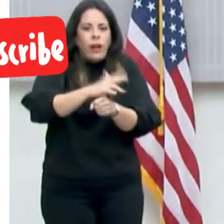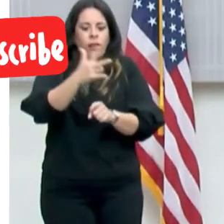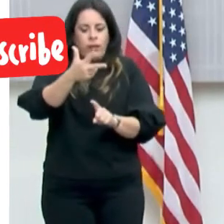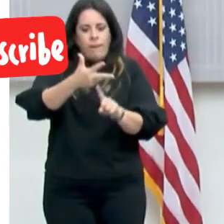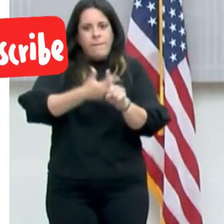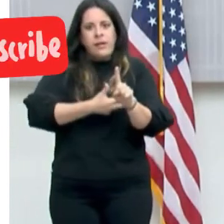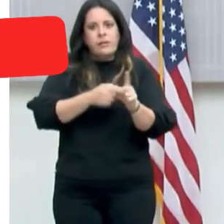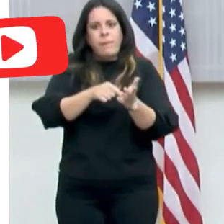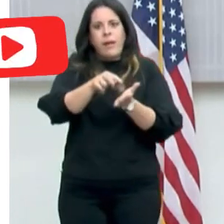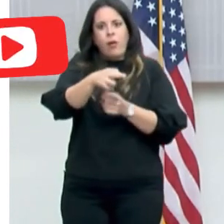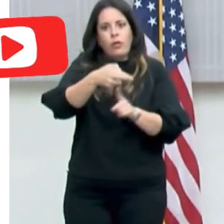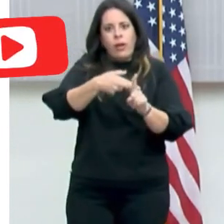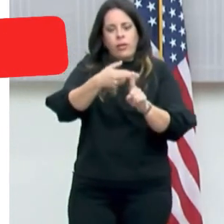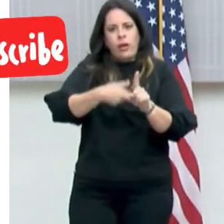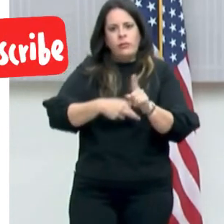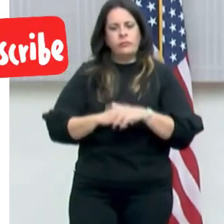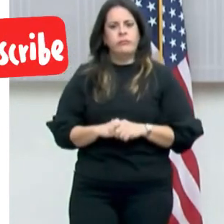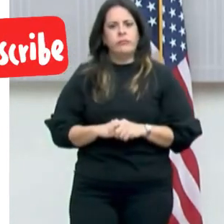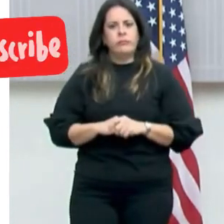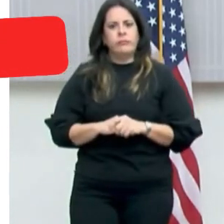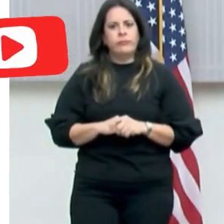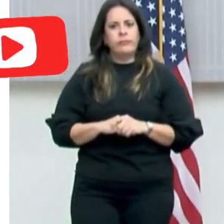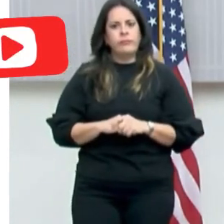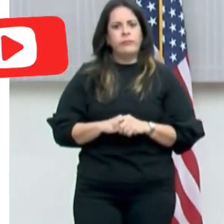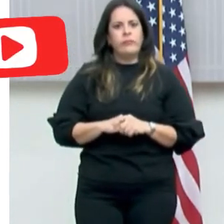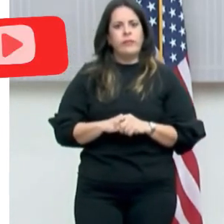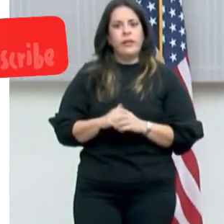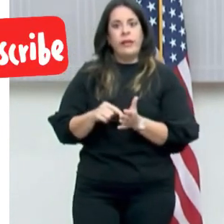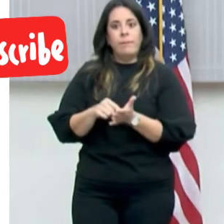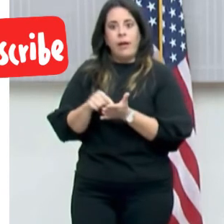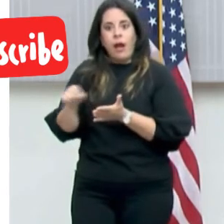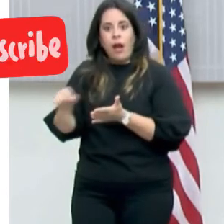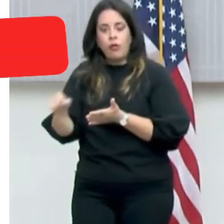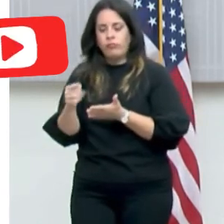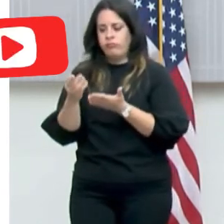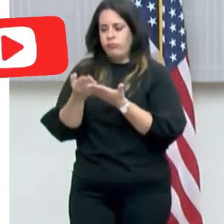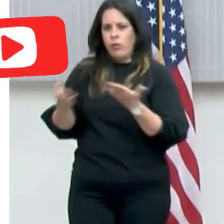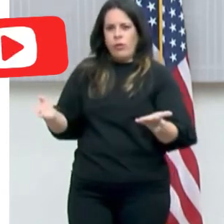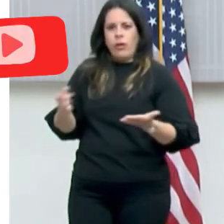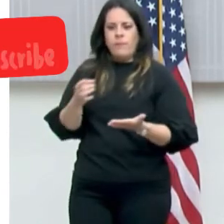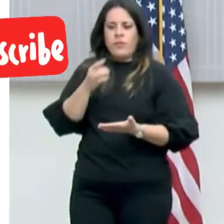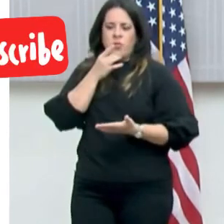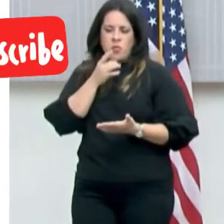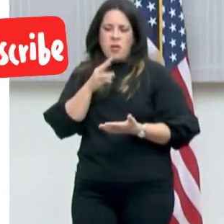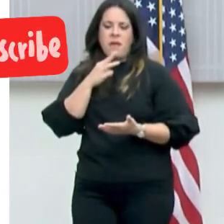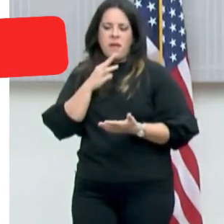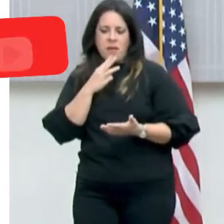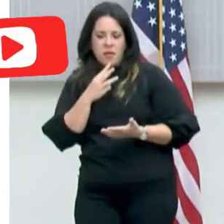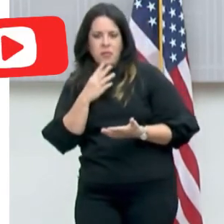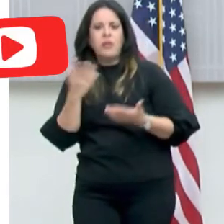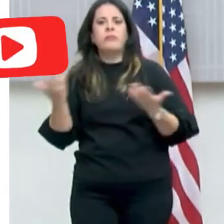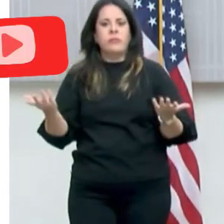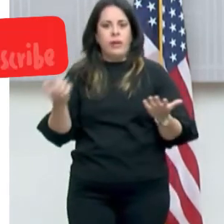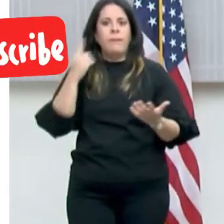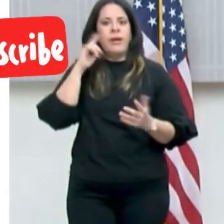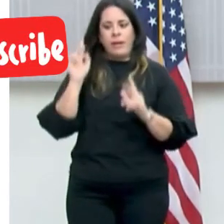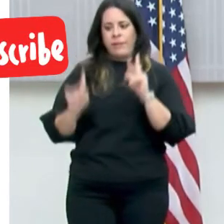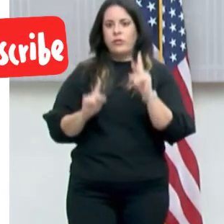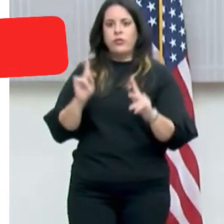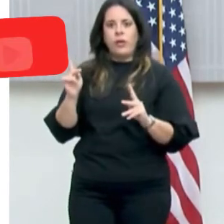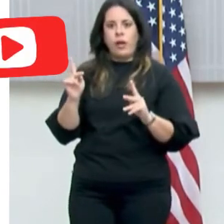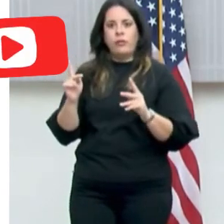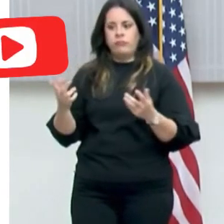pago del alquiler y del pago de utilidades en ese alquiler para personas que